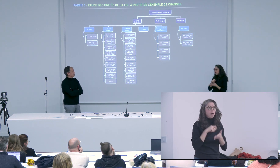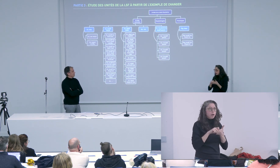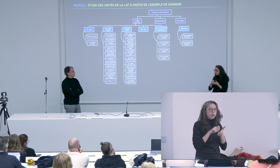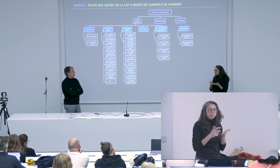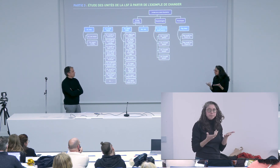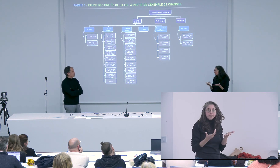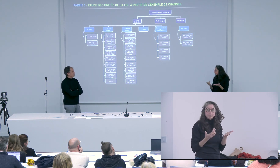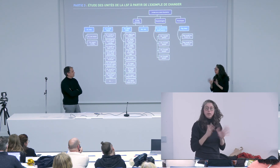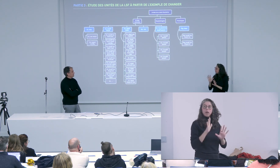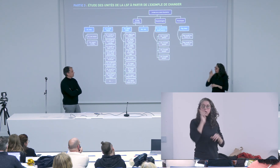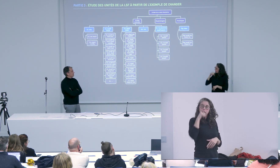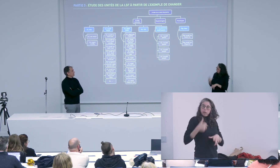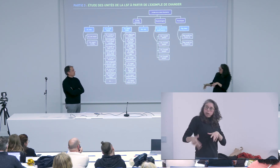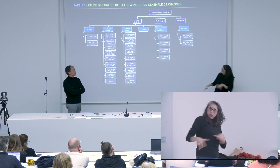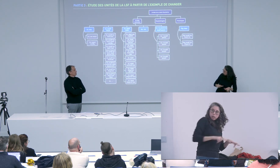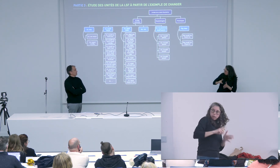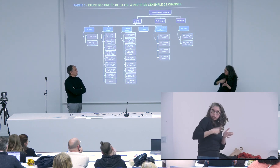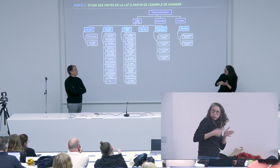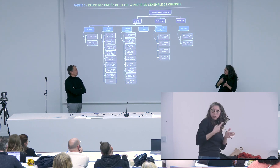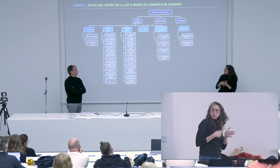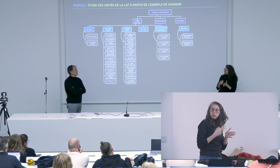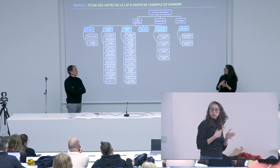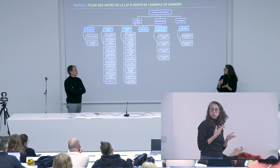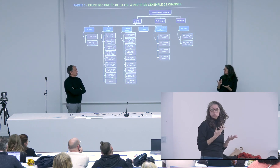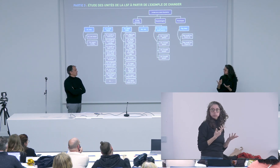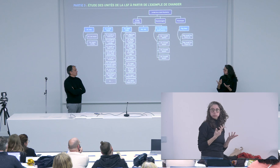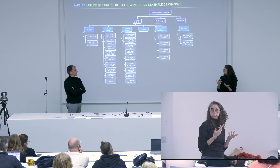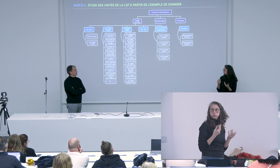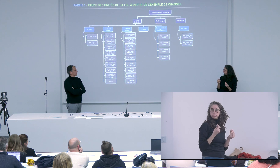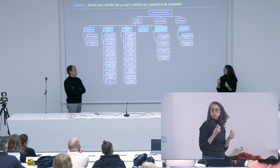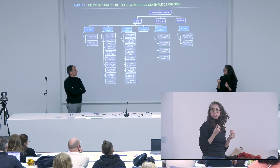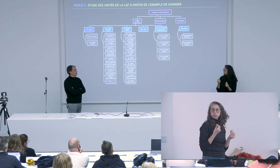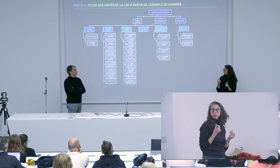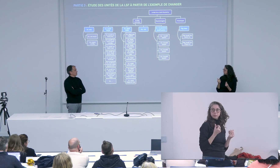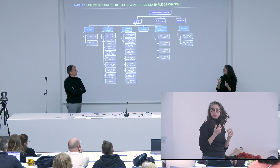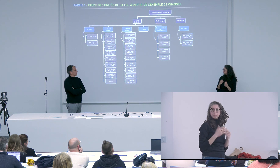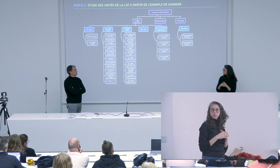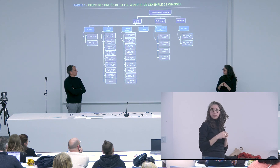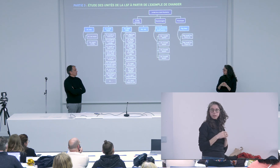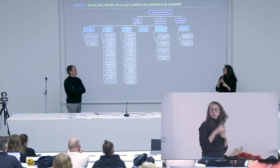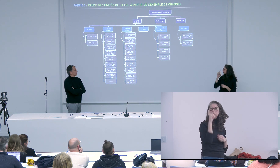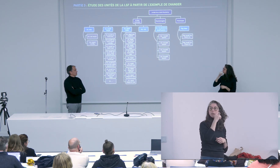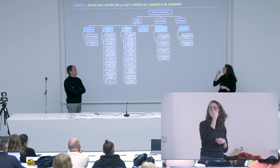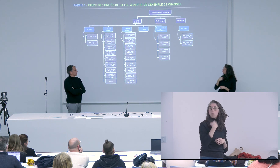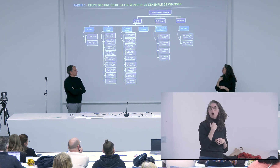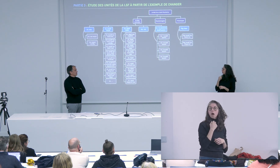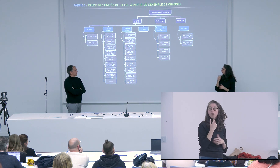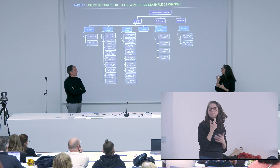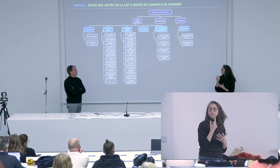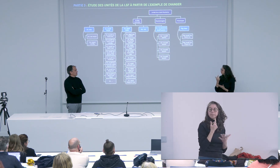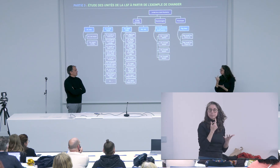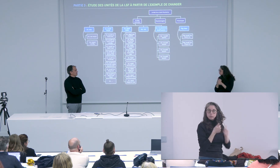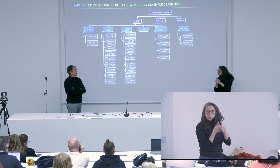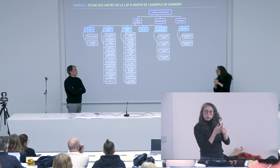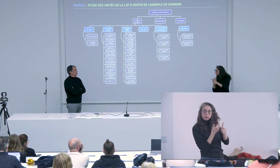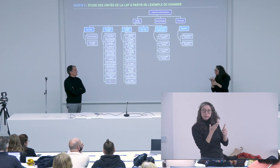donc je crois que c'était un moment où il y avait une période de maladie aussi qui rentrait en ligne de compte donc ça m'a gêné